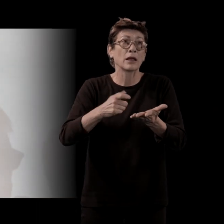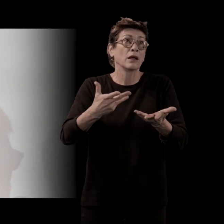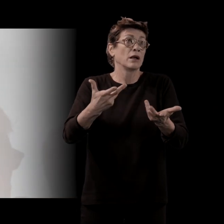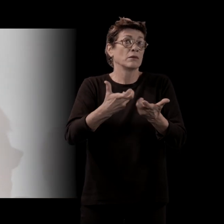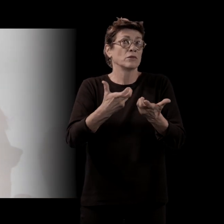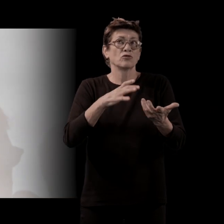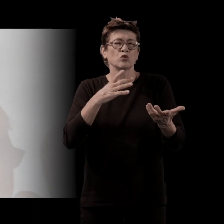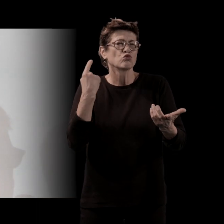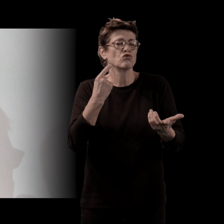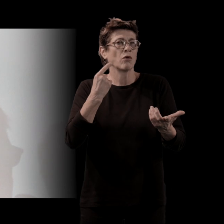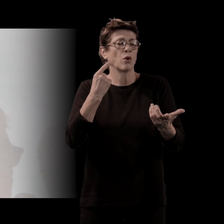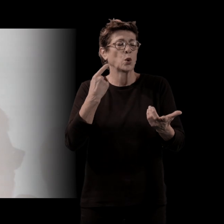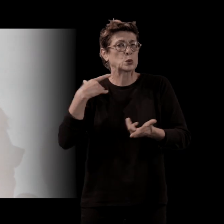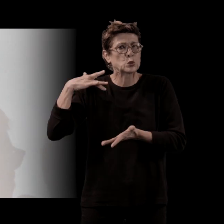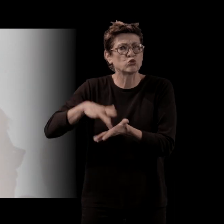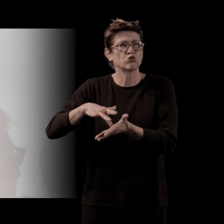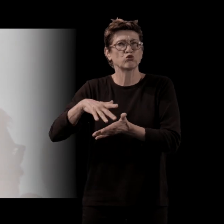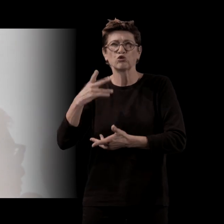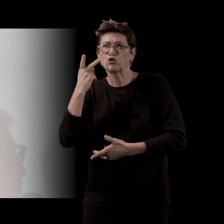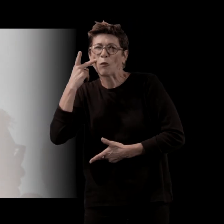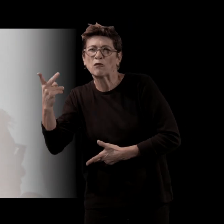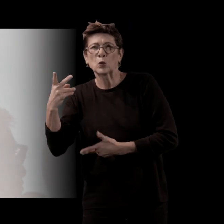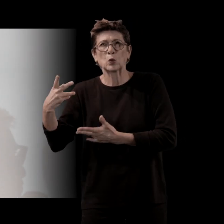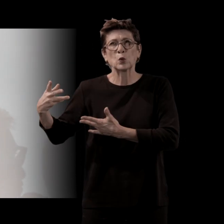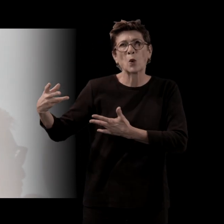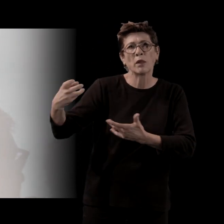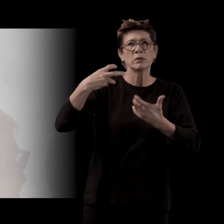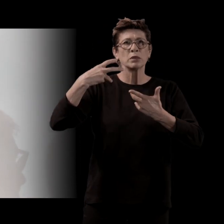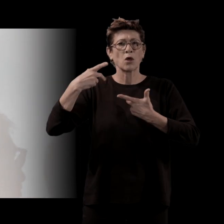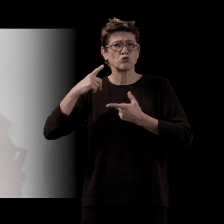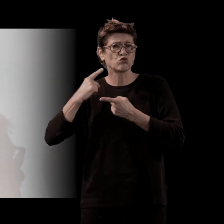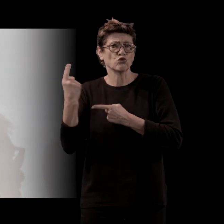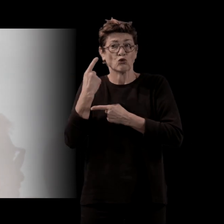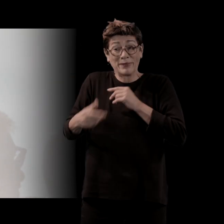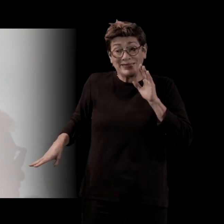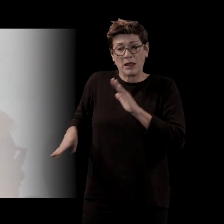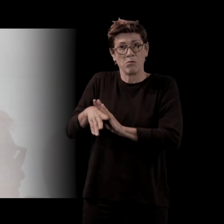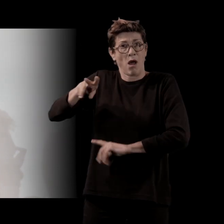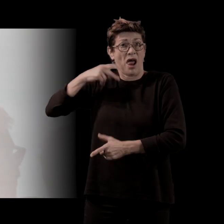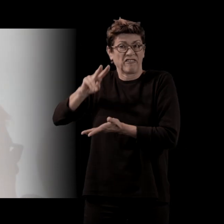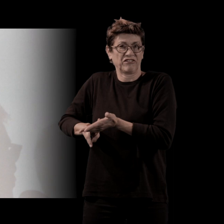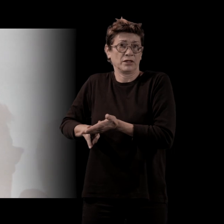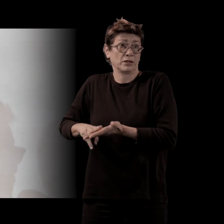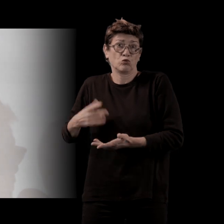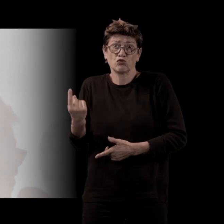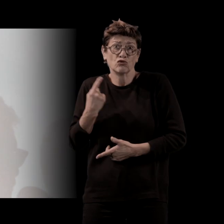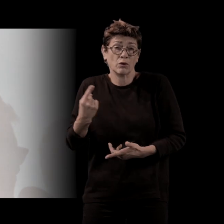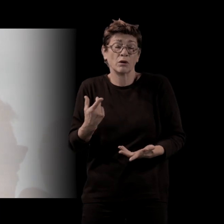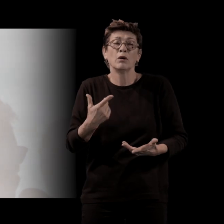de recourir à des choses que j'ai vues, senties, de partir de la vie. Je disais tout à l'heure qu faisait feu de tout